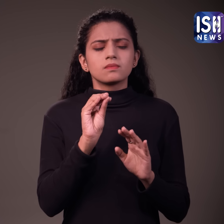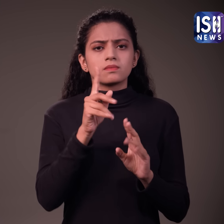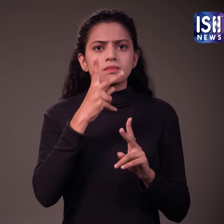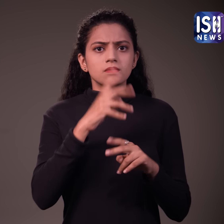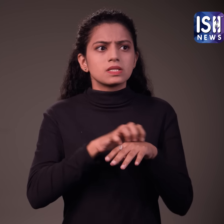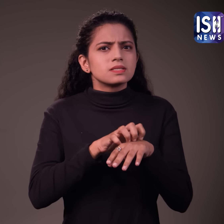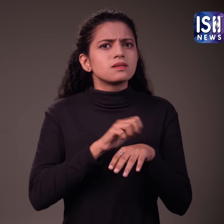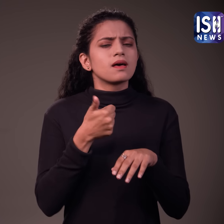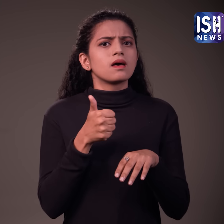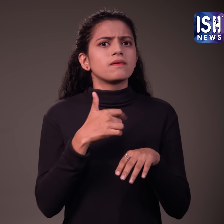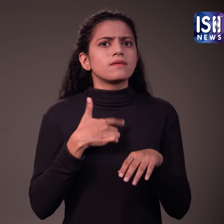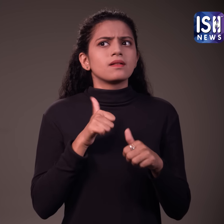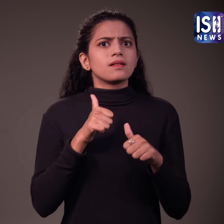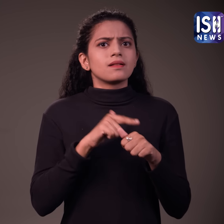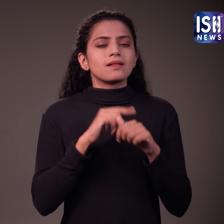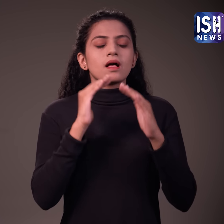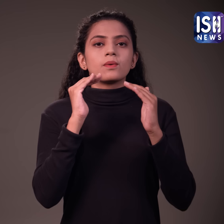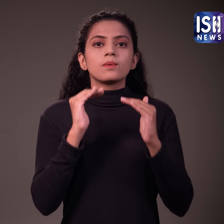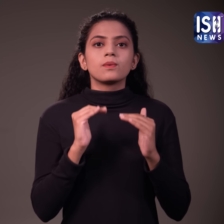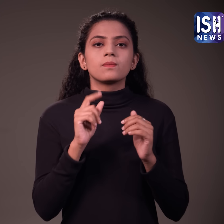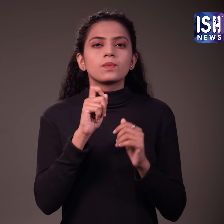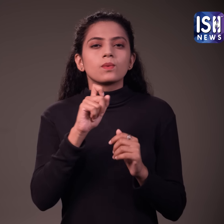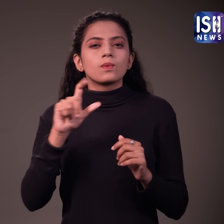ये थंड़क देगा और दाने को कम करेगा